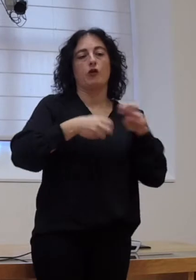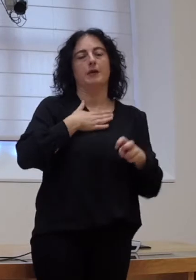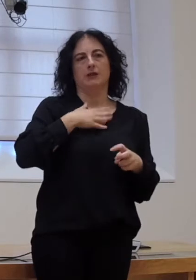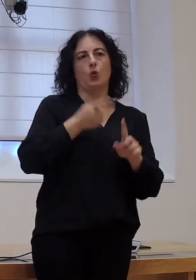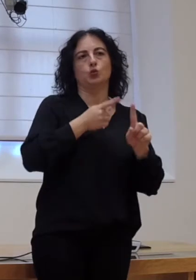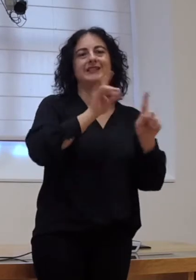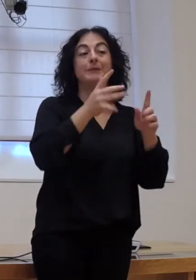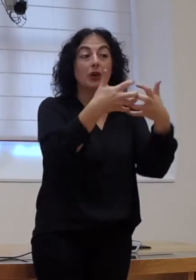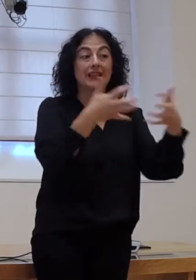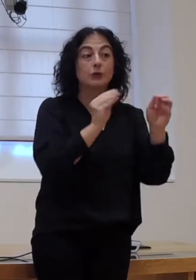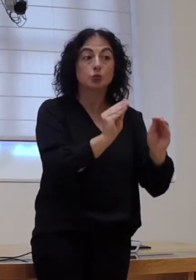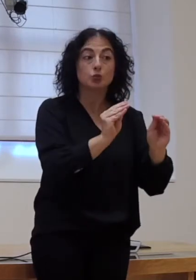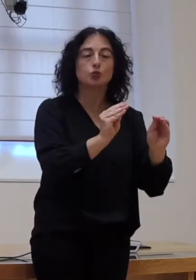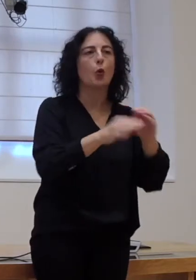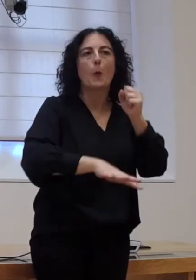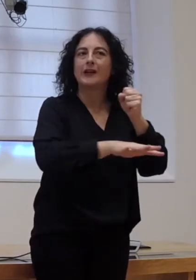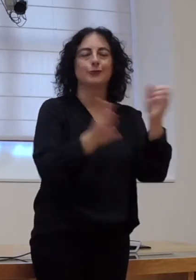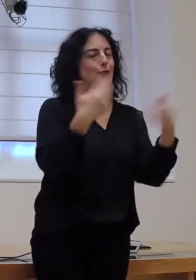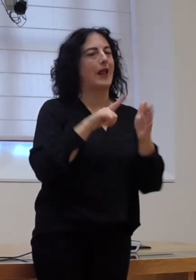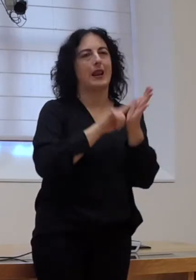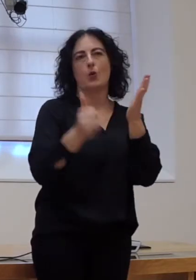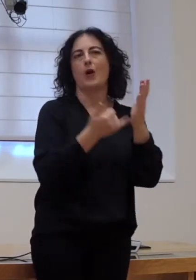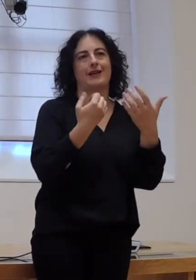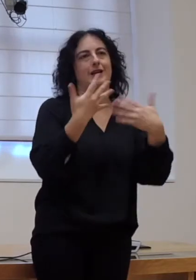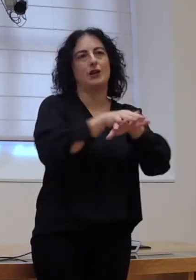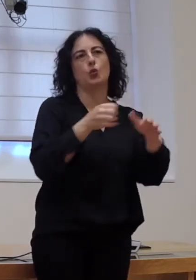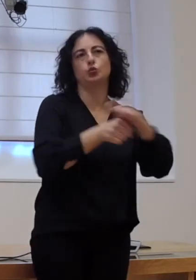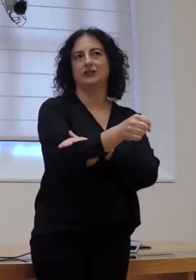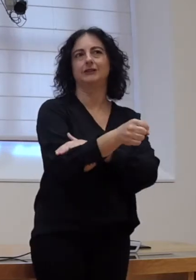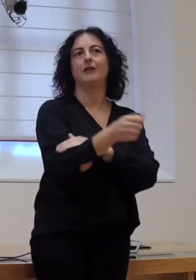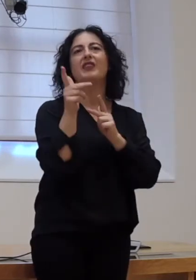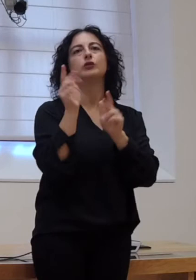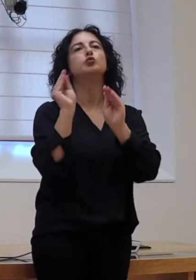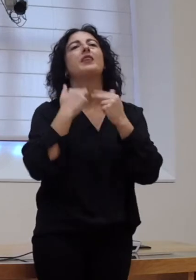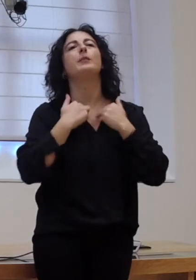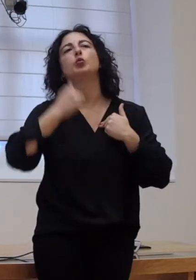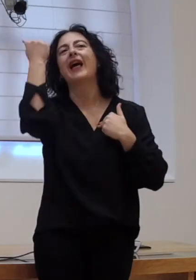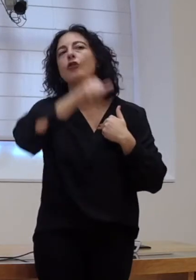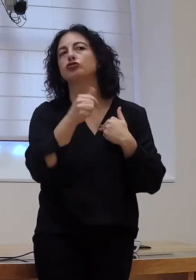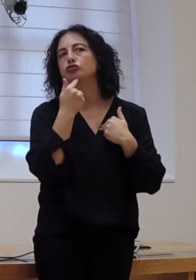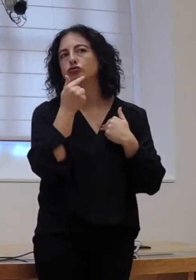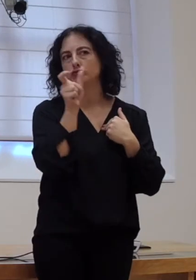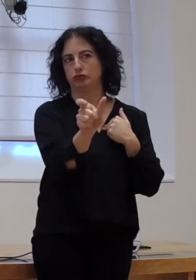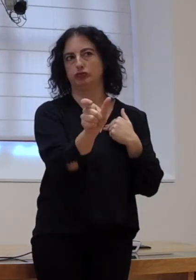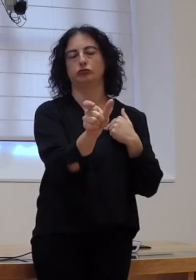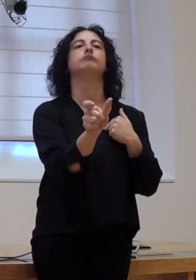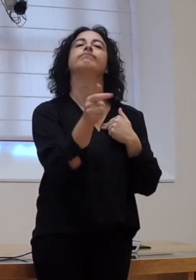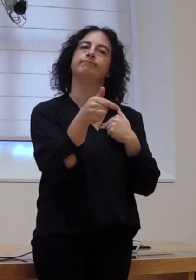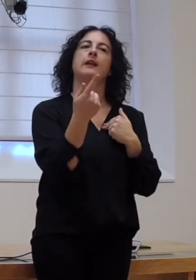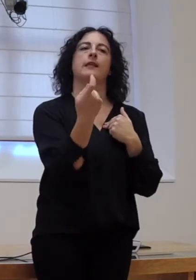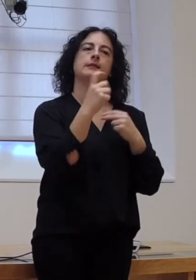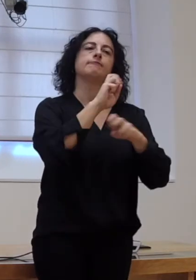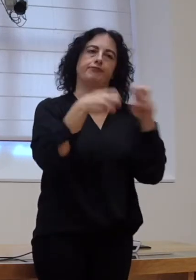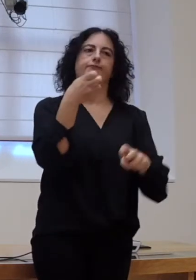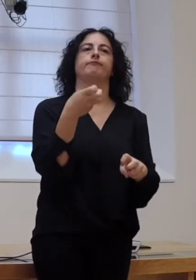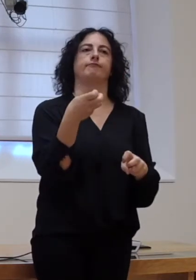que o propio texto base non ten esa linguaxe inclusiva os dereitos siguen sendo dos deputados e iso tamén seria unha necesidade